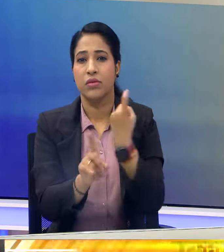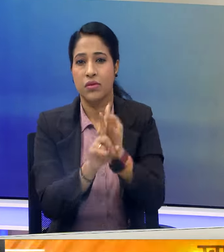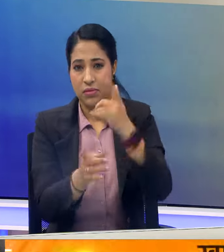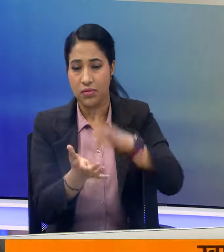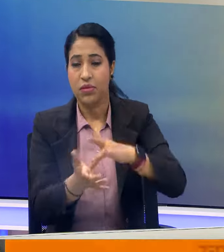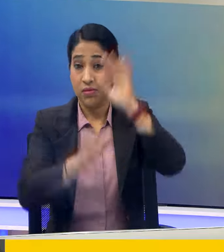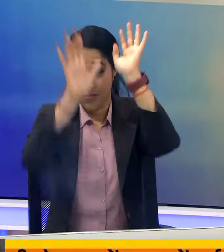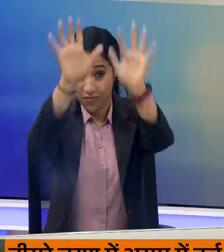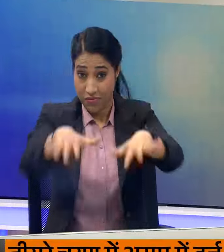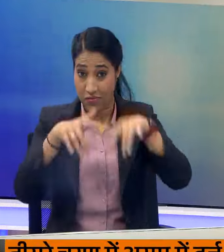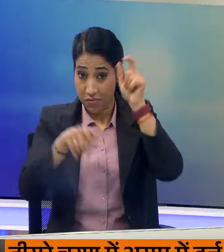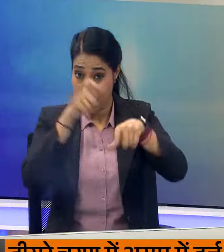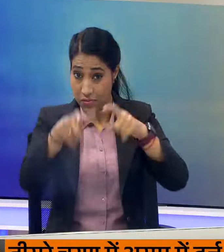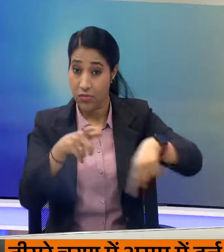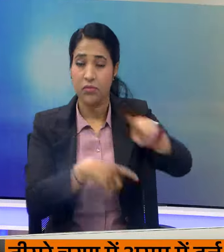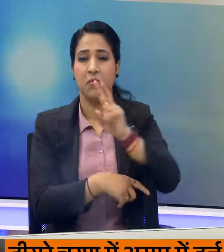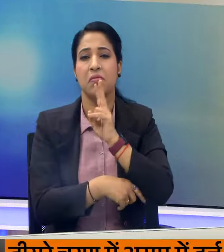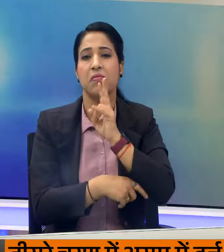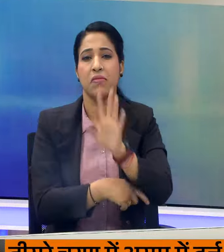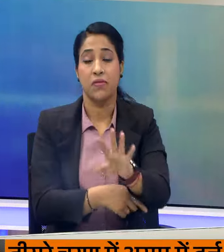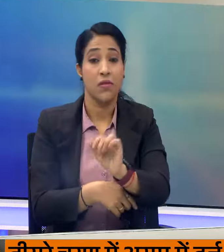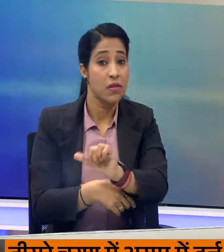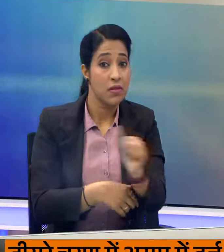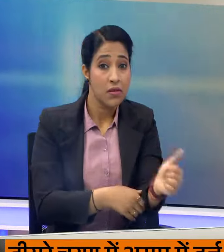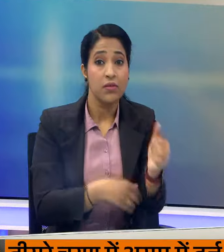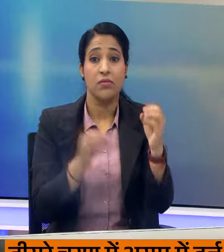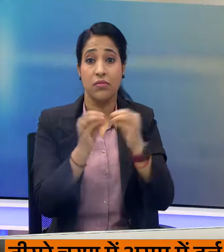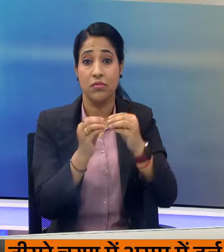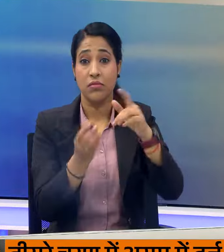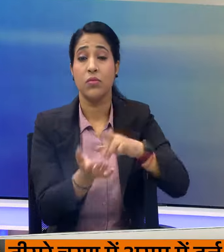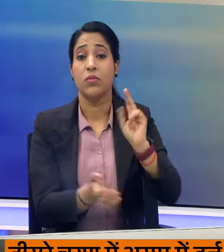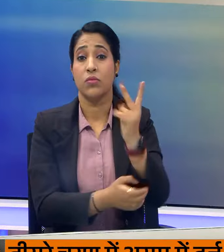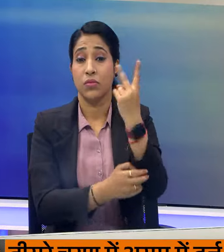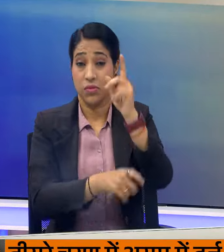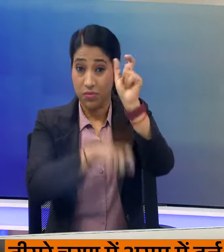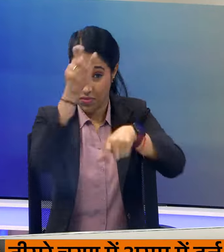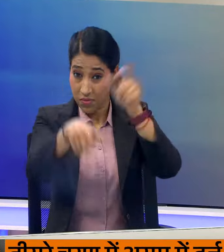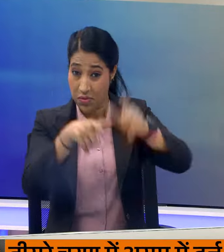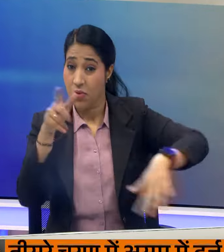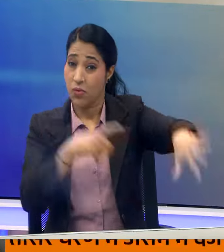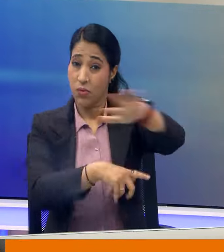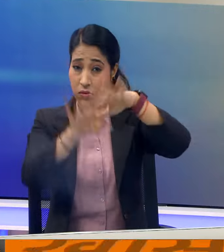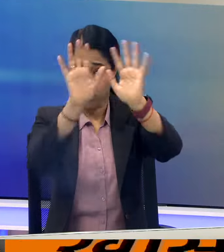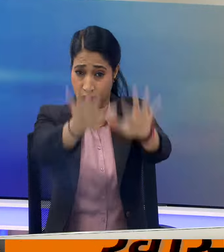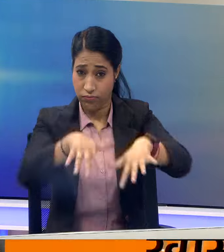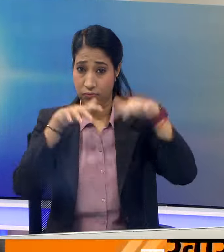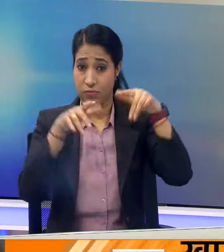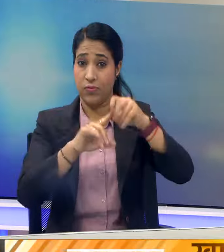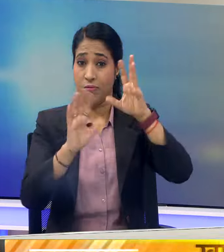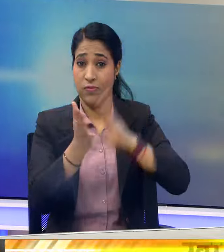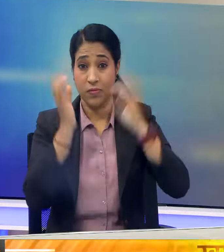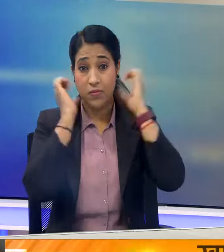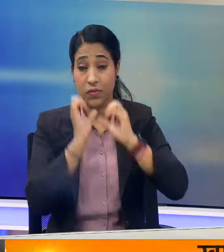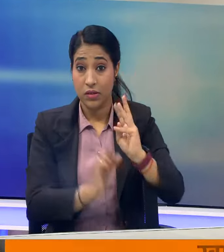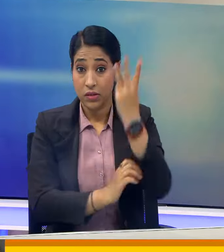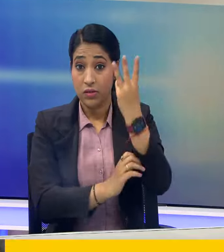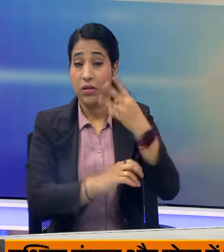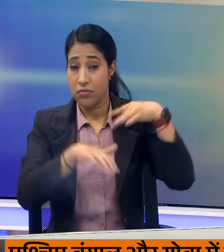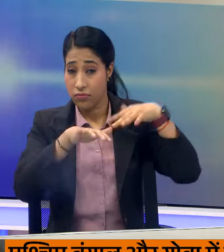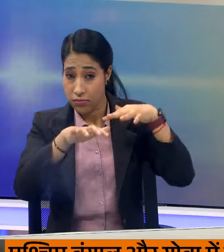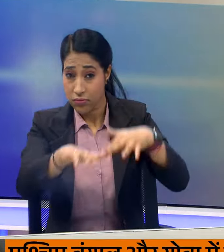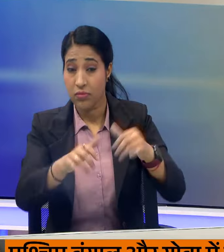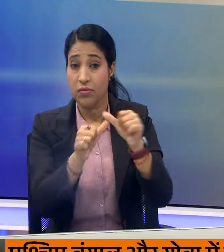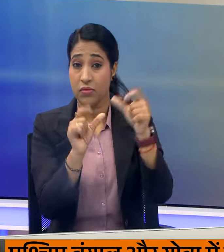जनसभा को संभोधित करेंगे इसके अलावा वारंगल में दूसरी जनसभा को संभोधित करेंगे प्रधान मंत्री मोदी की तीसरी रैली